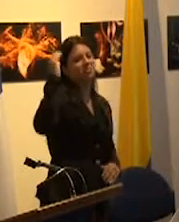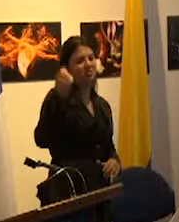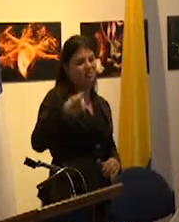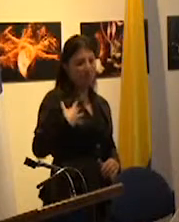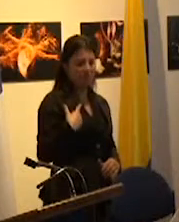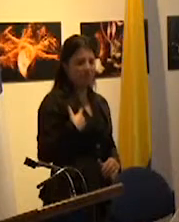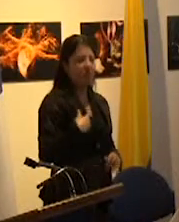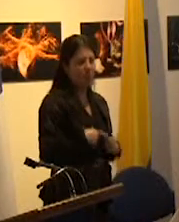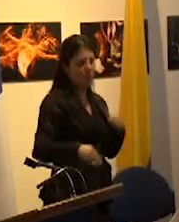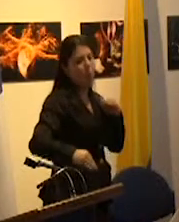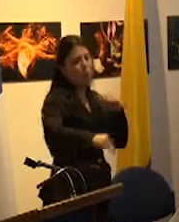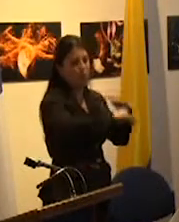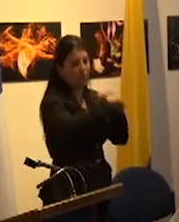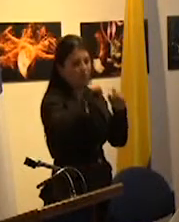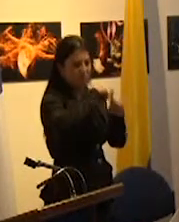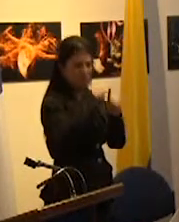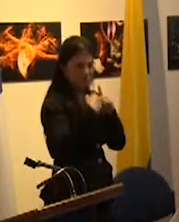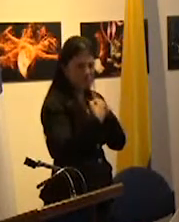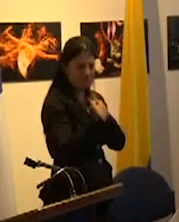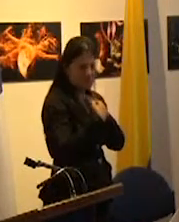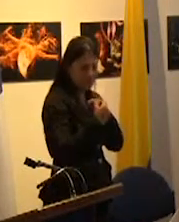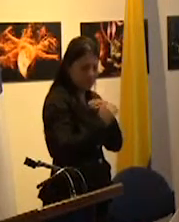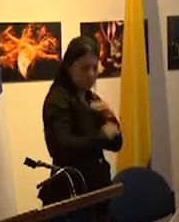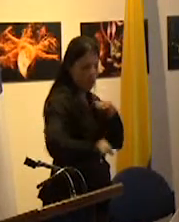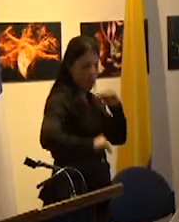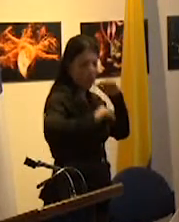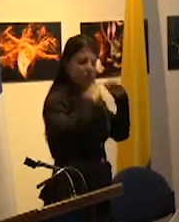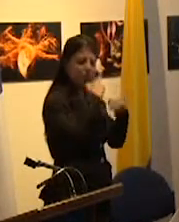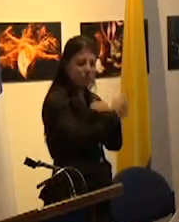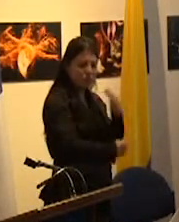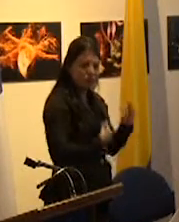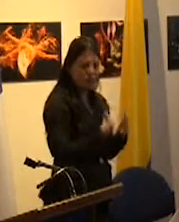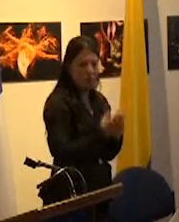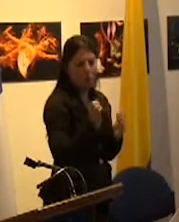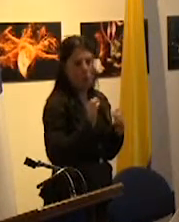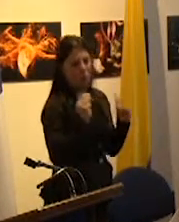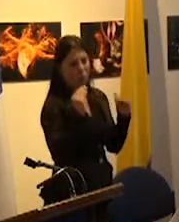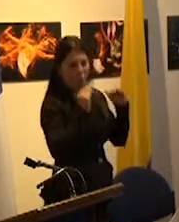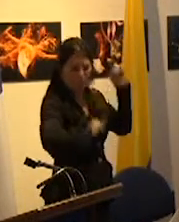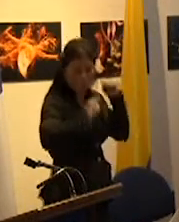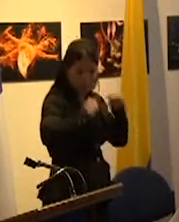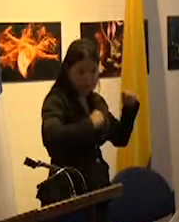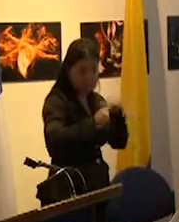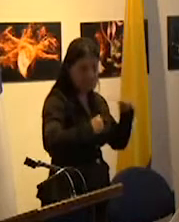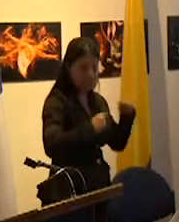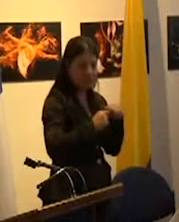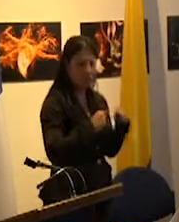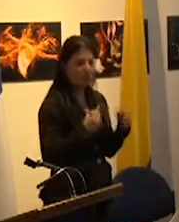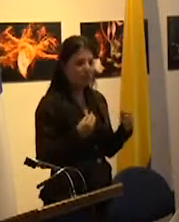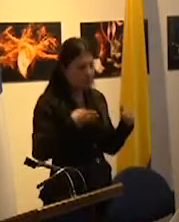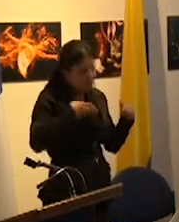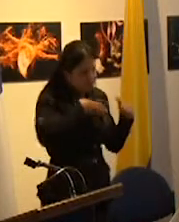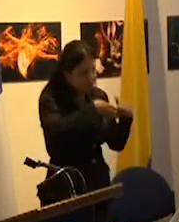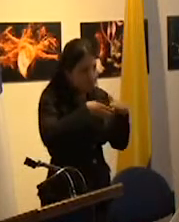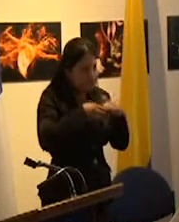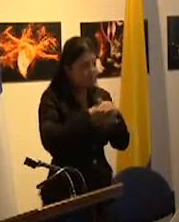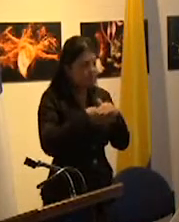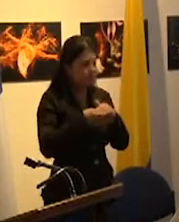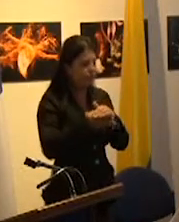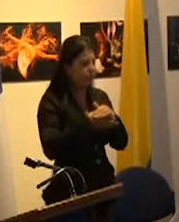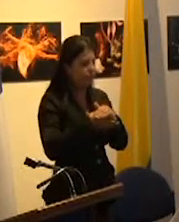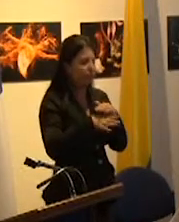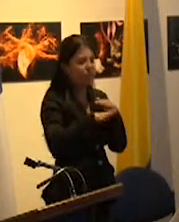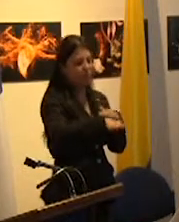igualación social la igualación de resultados o de competencias que posibilitarían el acceso a determinadas